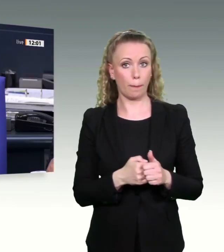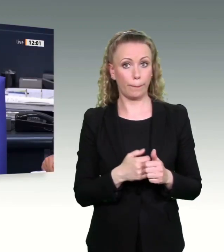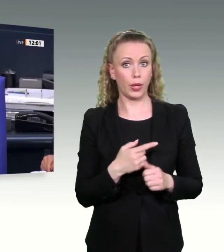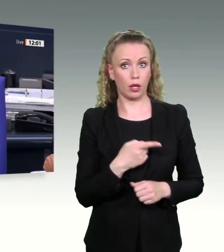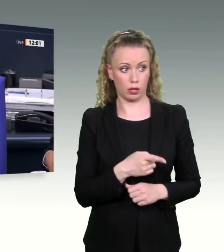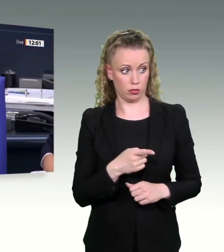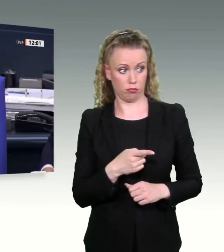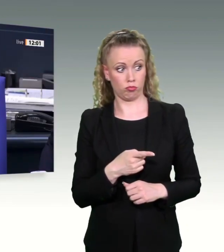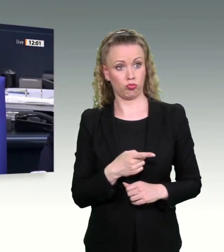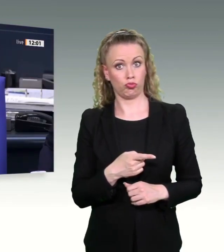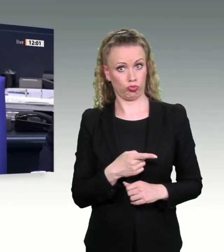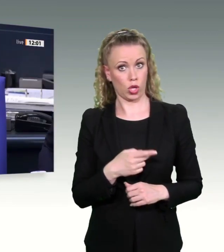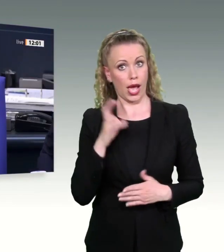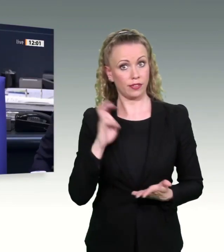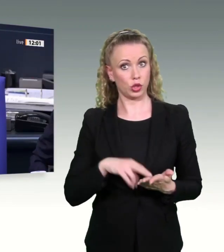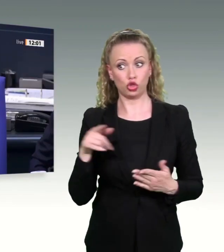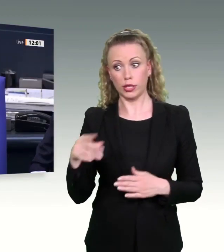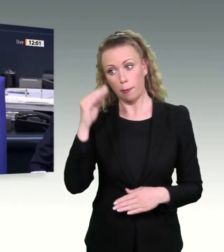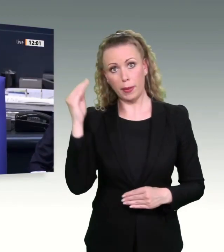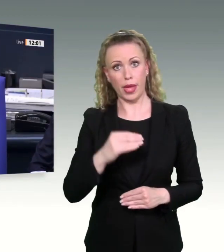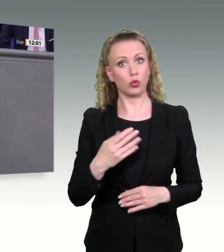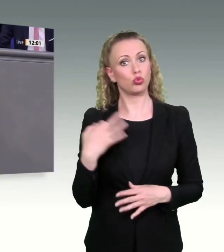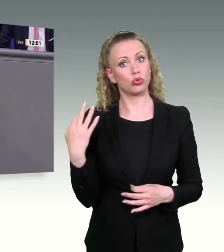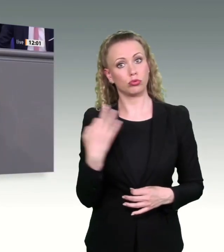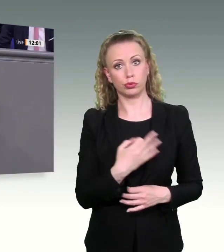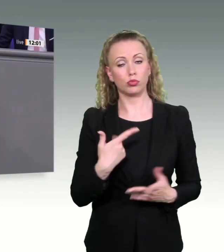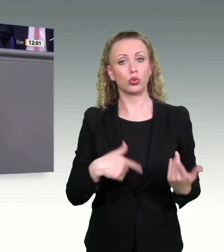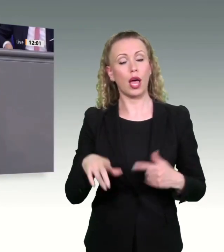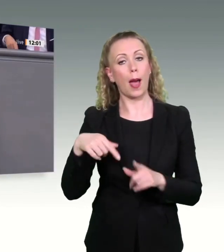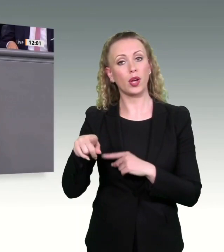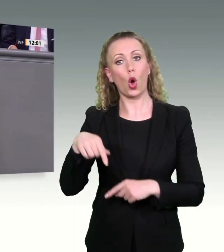Bemerkung oder Frage des Abgeordneten Hilse? Nein, danke.